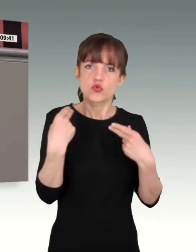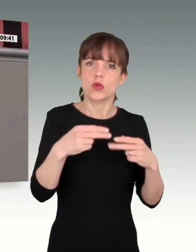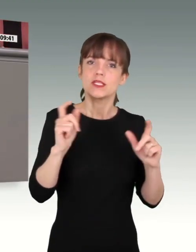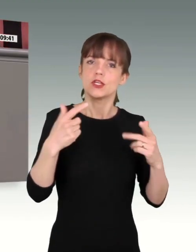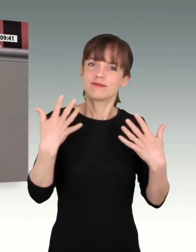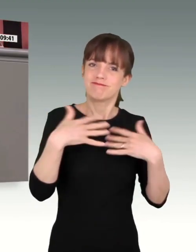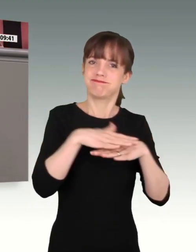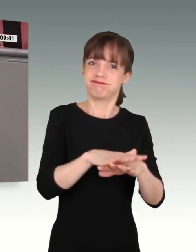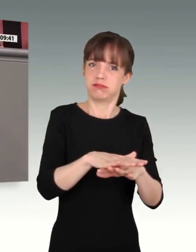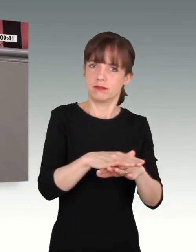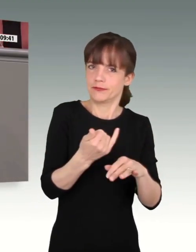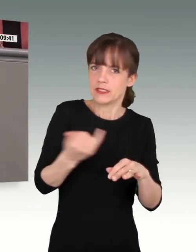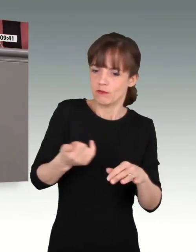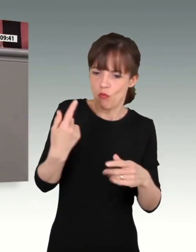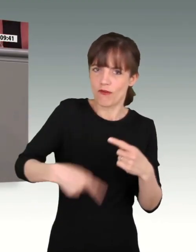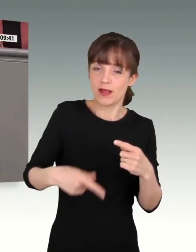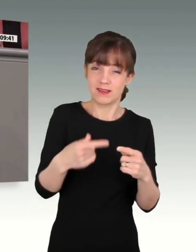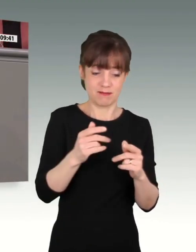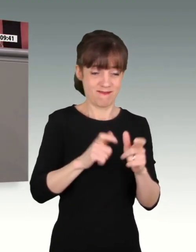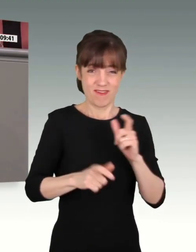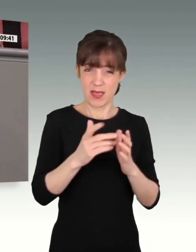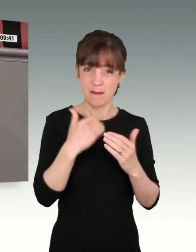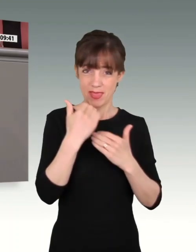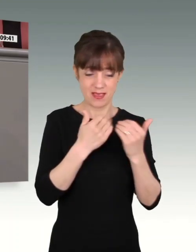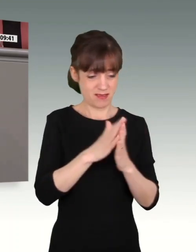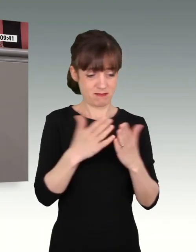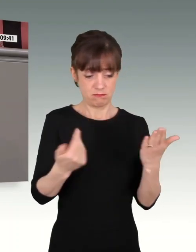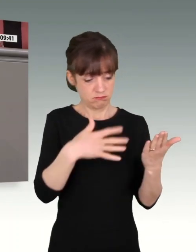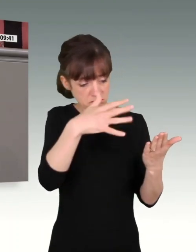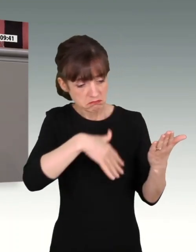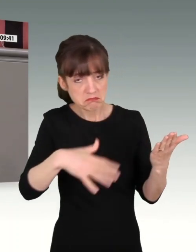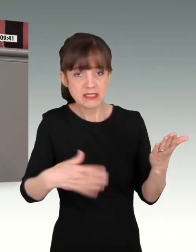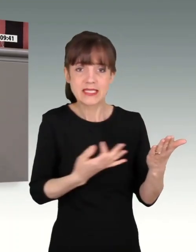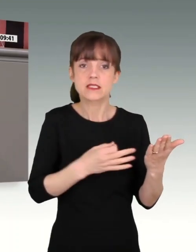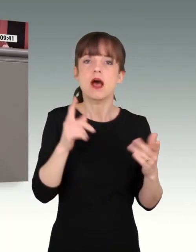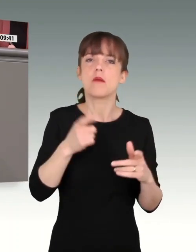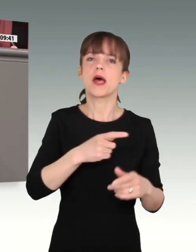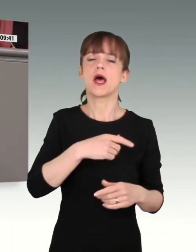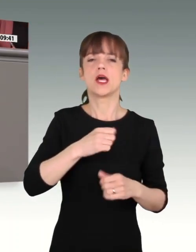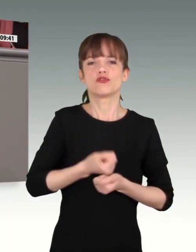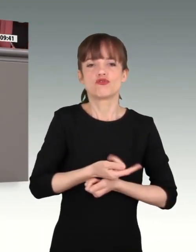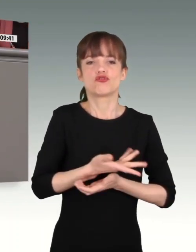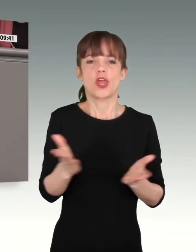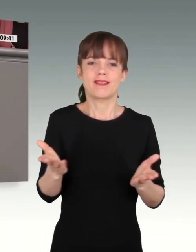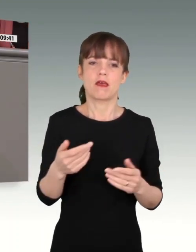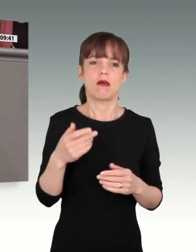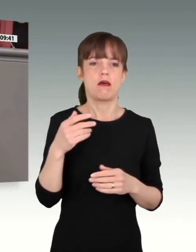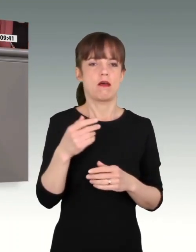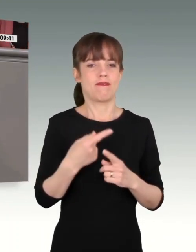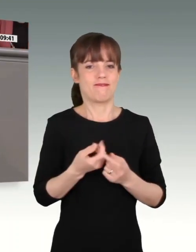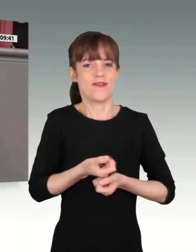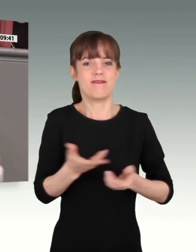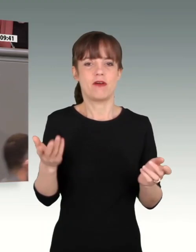mal eine Viertelseite. Zu Gender- und Vielfalsideologie hingegen mehrere Seiten. Auch das sagt eigentlich bereits alles aus.